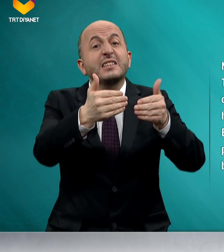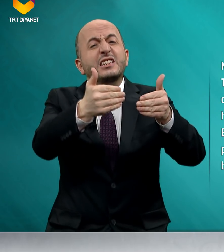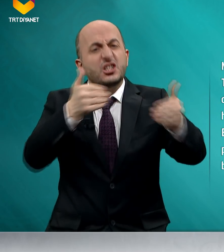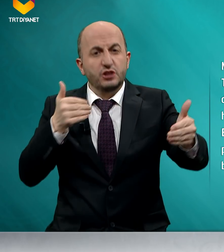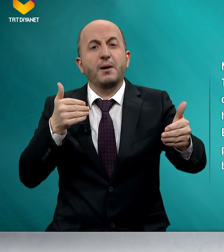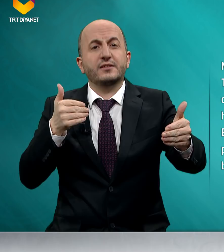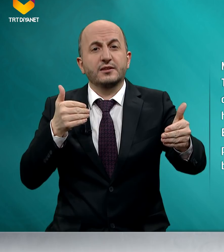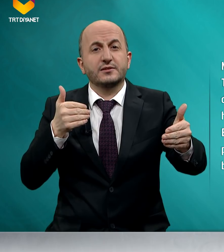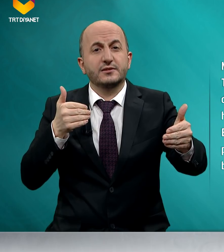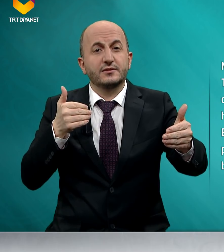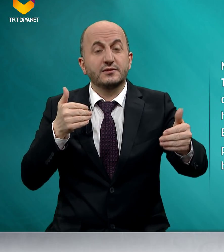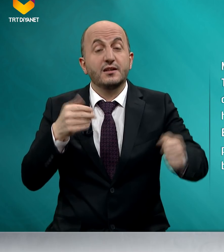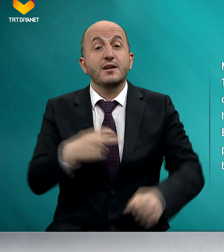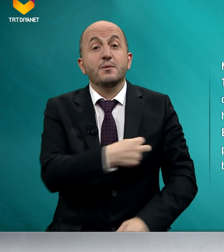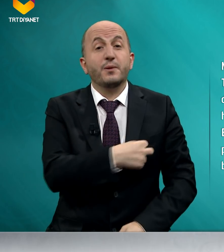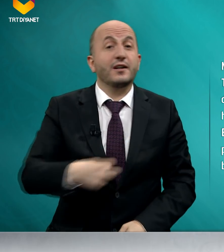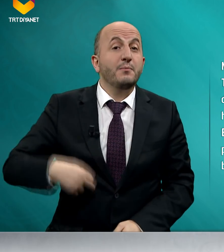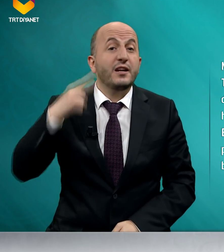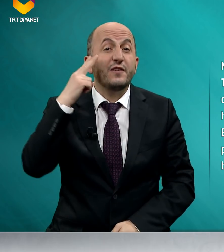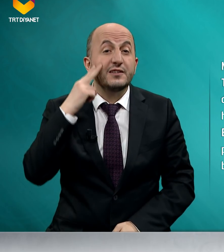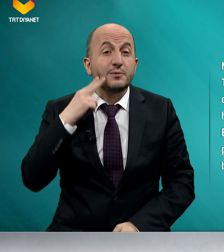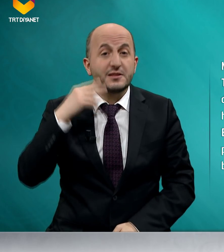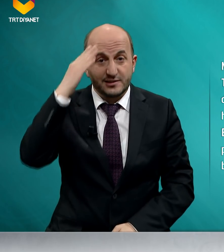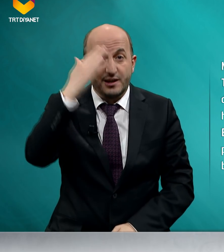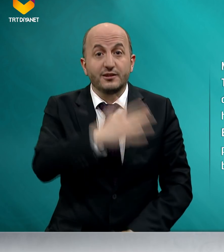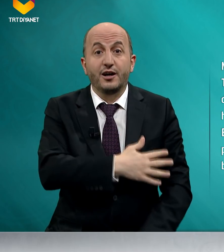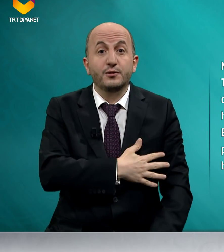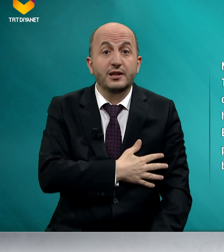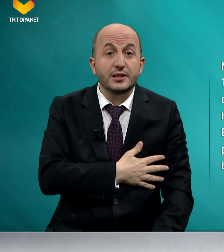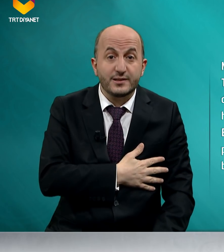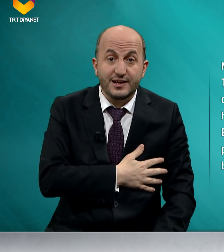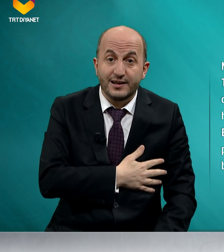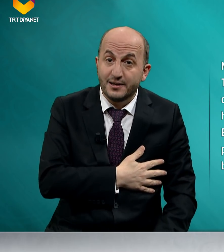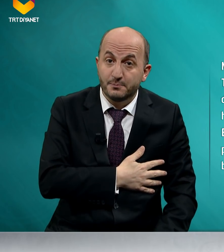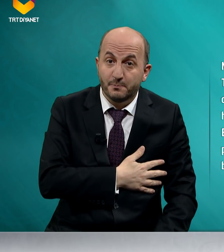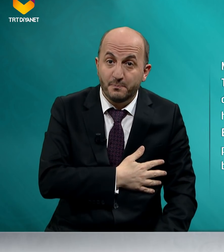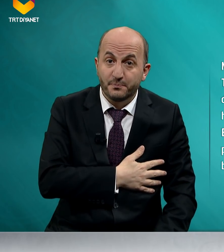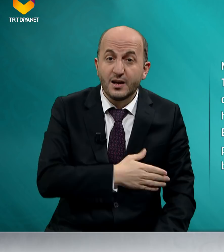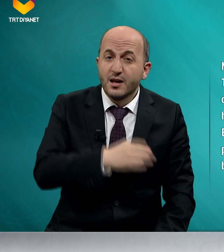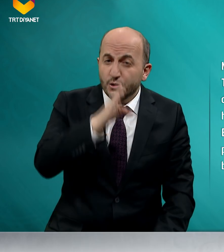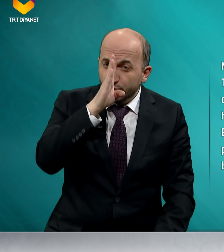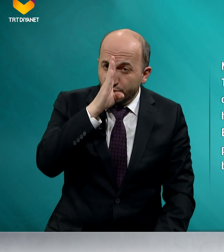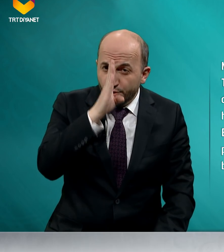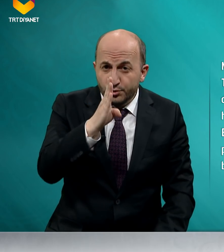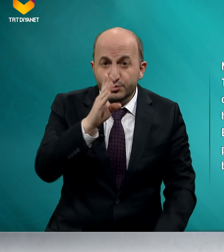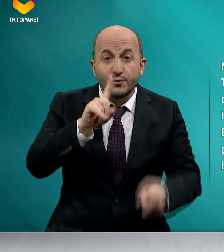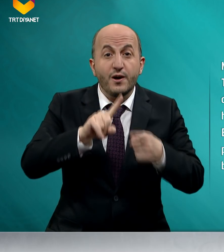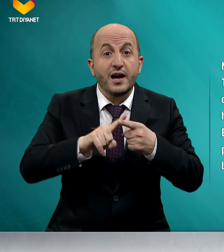kaçınmaktır. Peygamber Efendimiz sallallahu aleyhi ve sellem, Dürüst ve